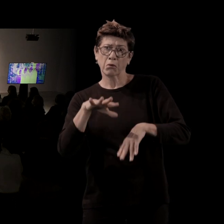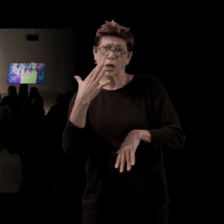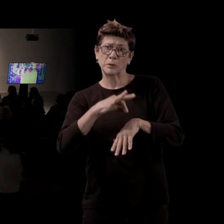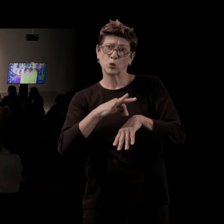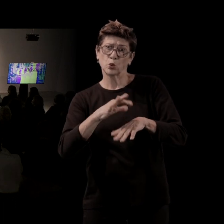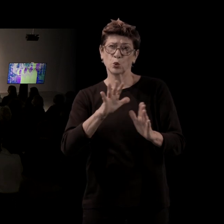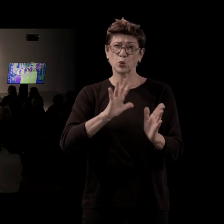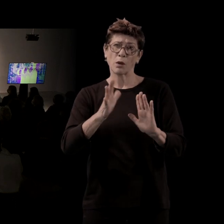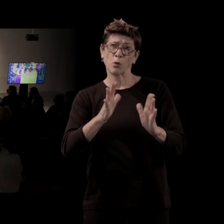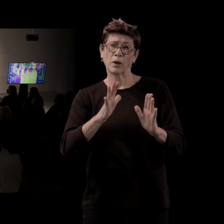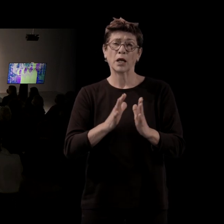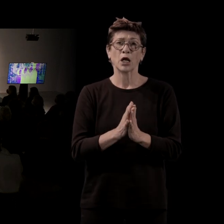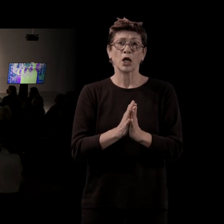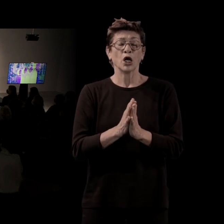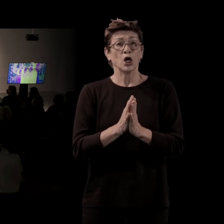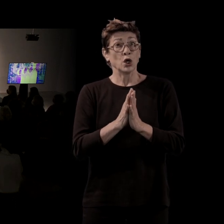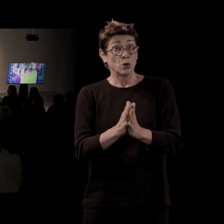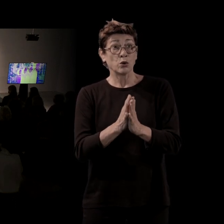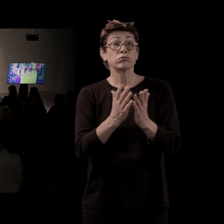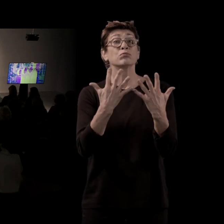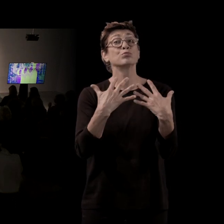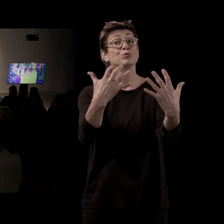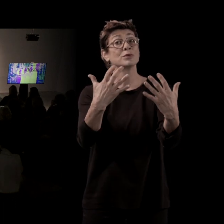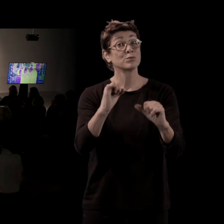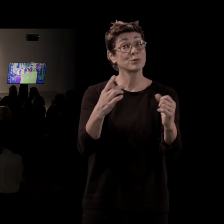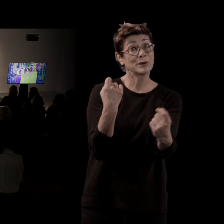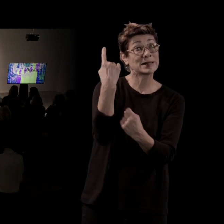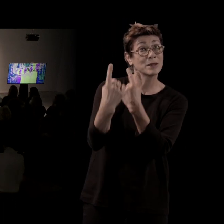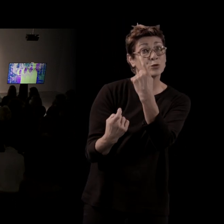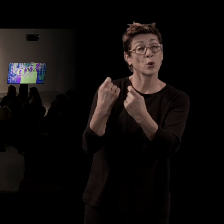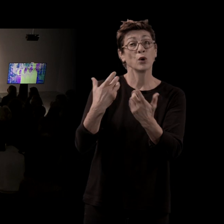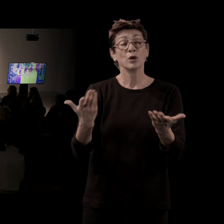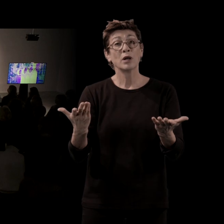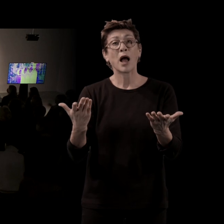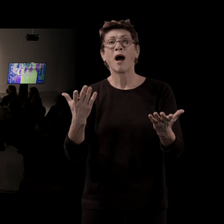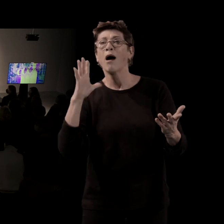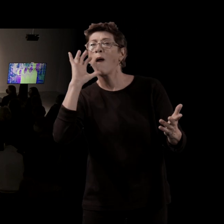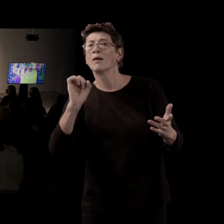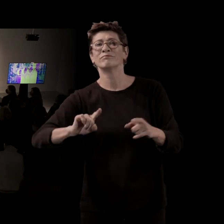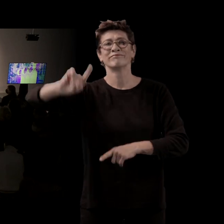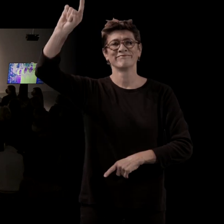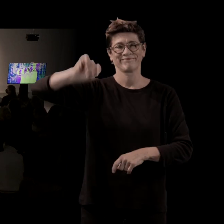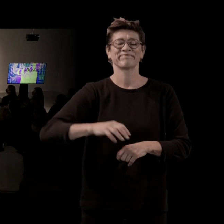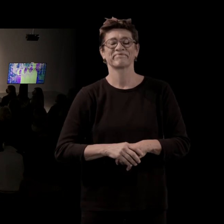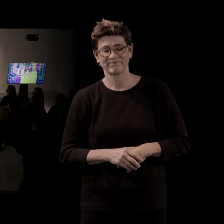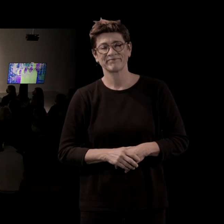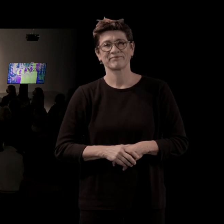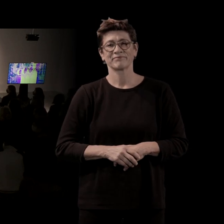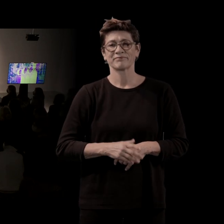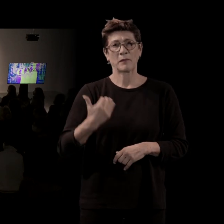quart d'heure pour que vous puissiez poser toutes les questions que vous voulez. Voilà, je vois tout de suite devant. Merci. Madame, on vous apporte